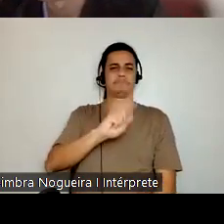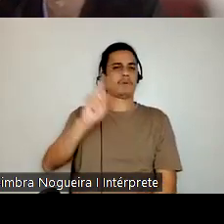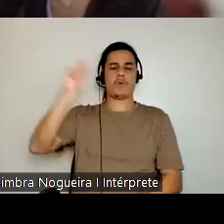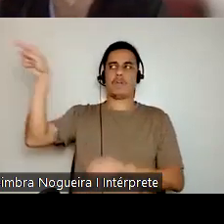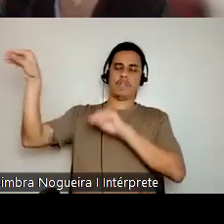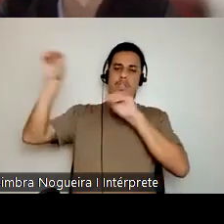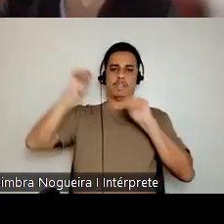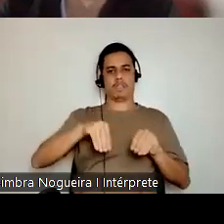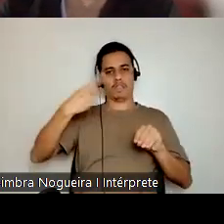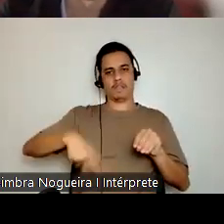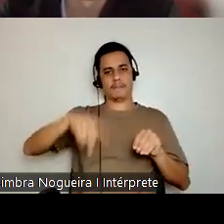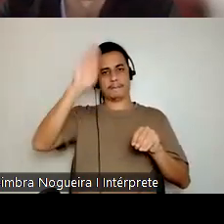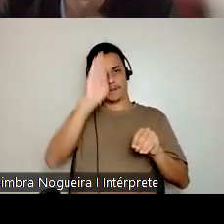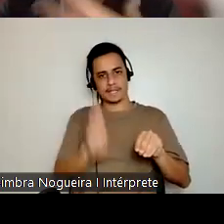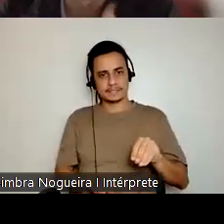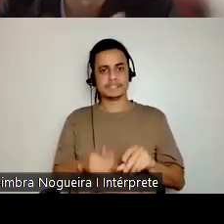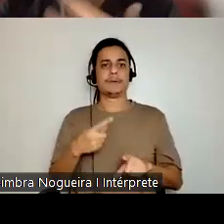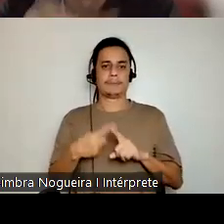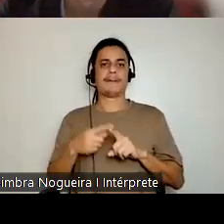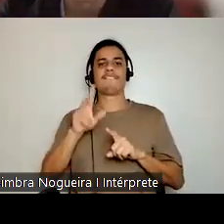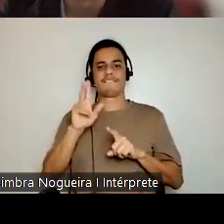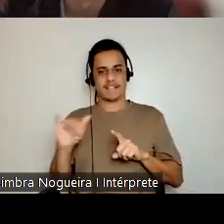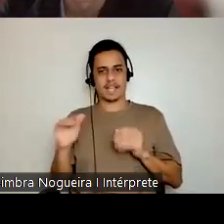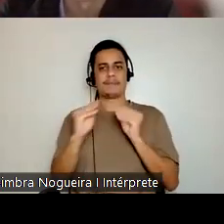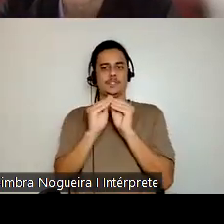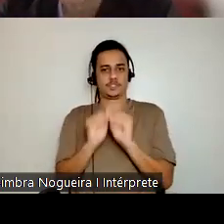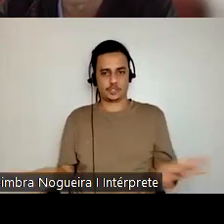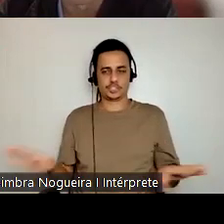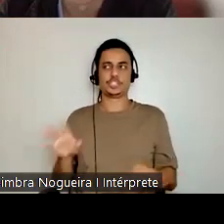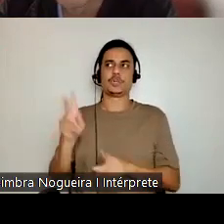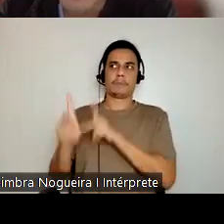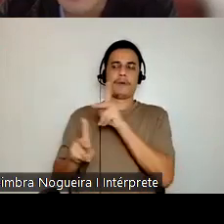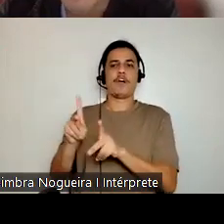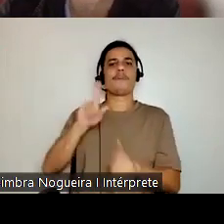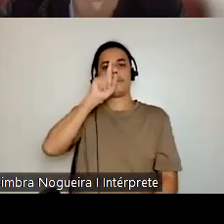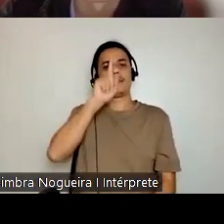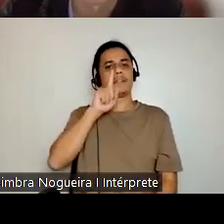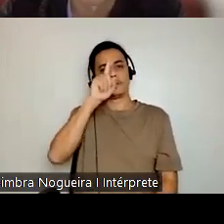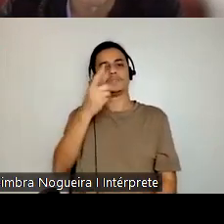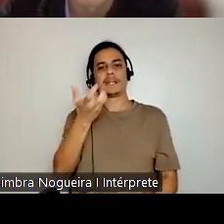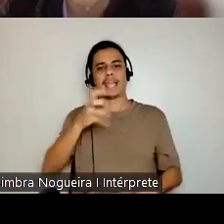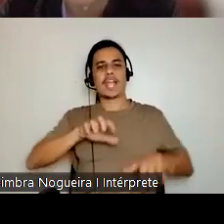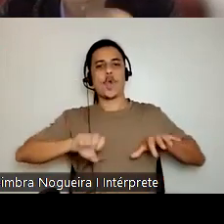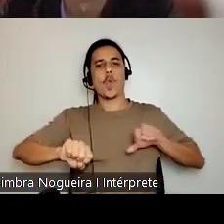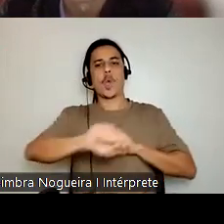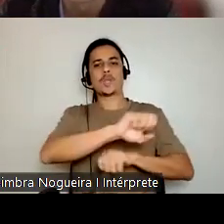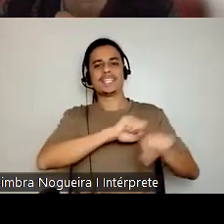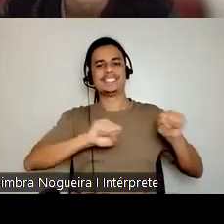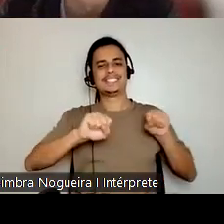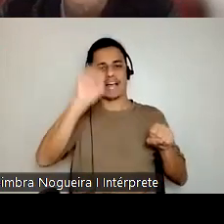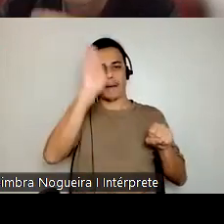Brasil porque trariam povos perigosos que queriam colonizar o Brasil, existia um pouco essa